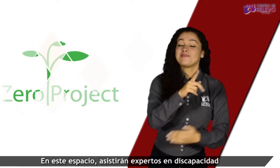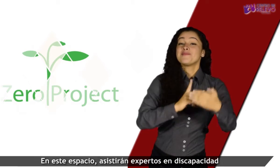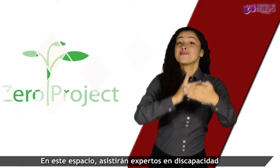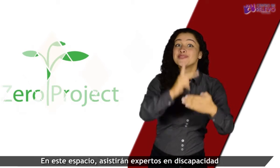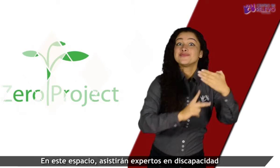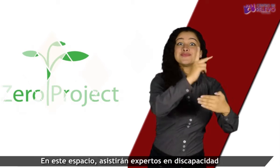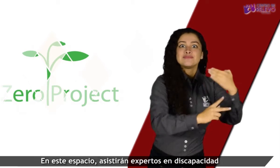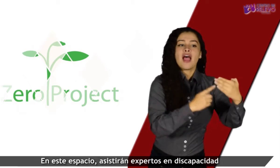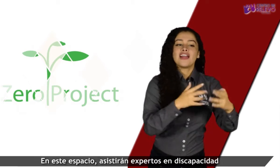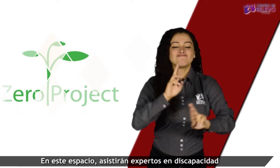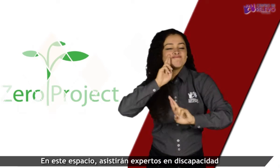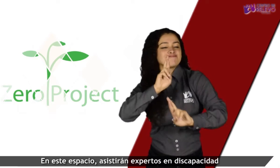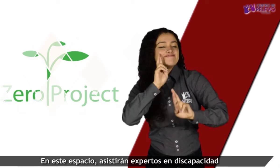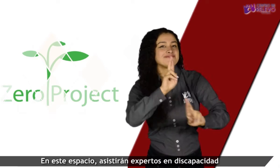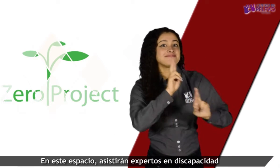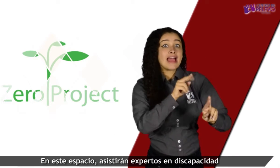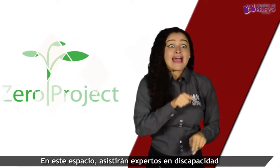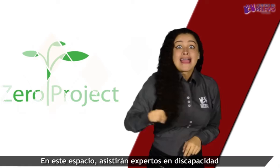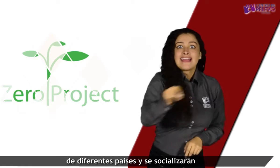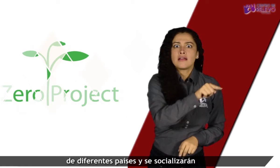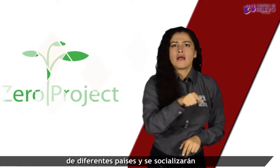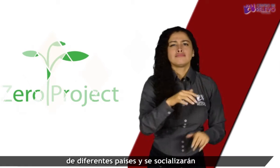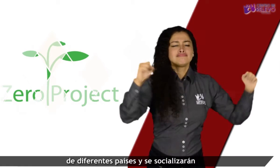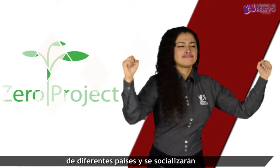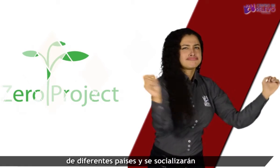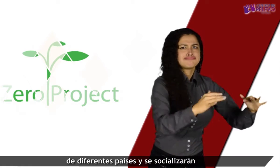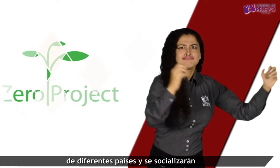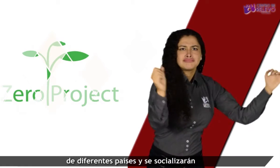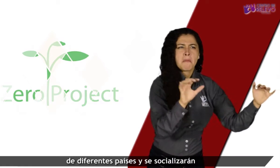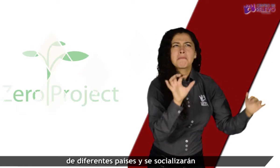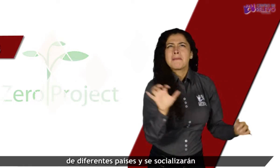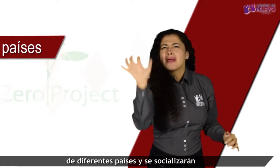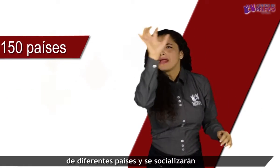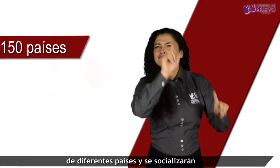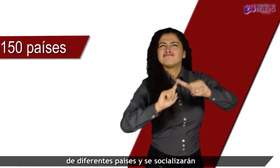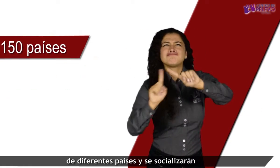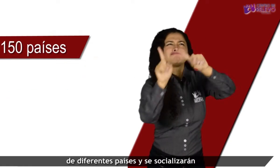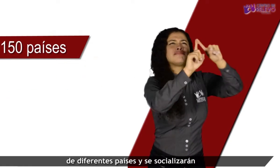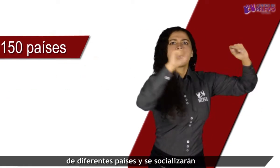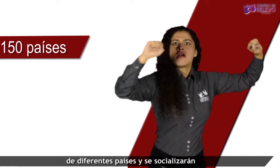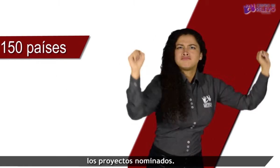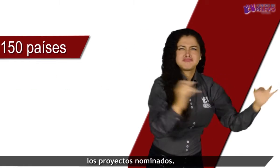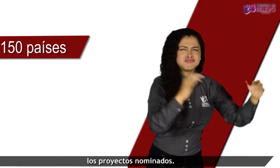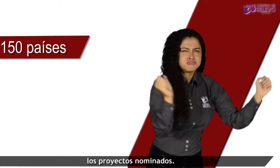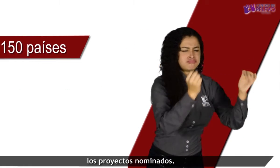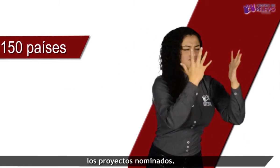En este espacio asistirán expertos en discapacidad de diferentes países y se socializarán los proyectos